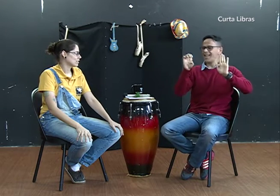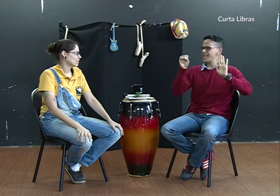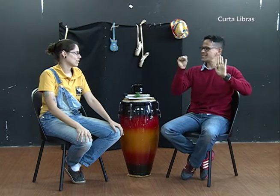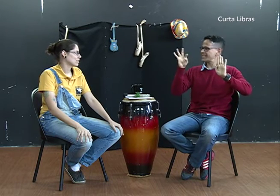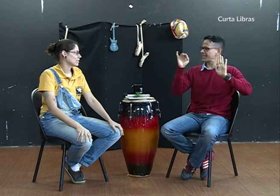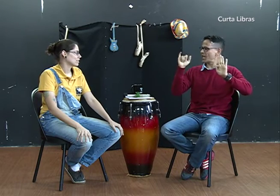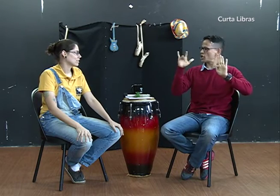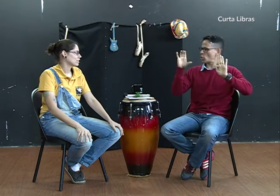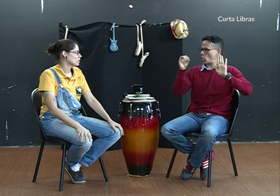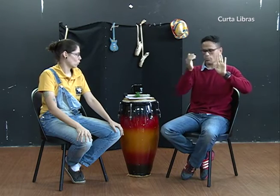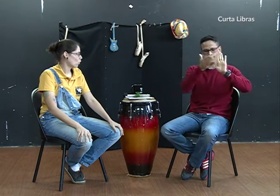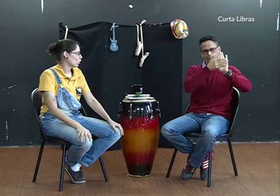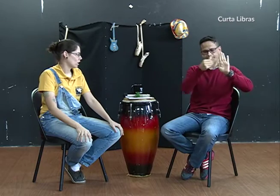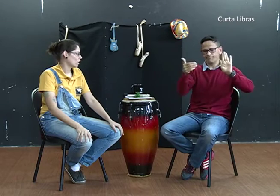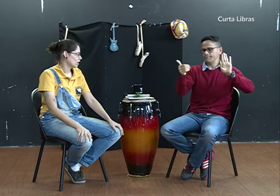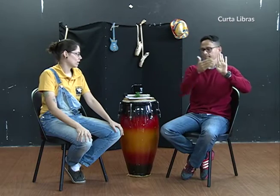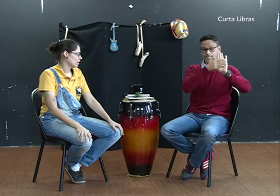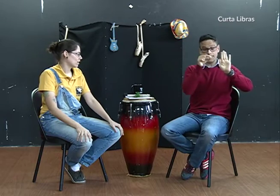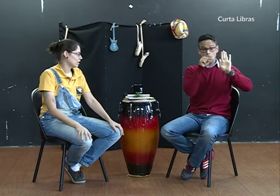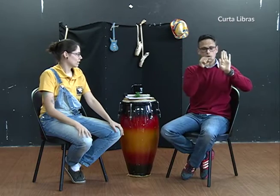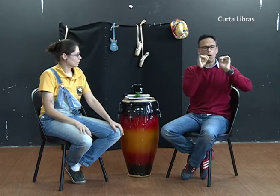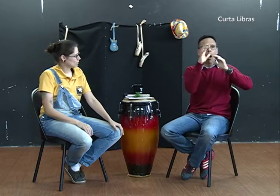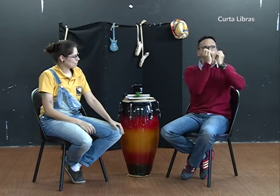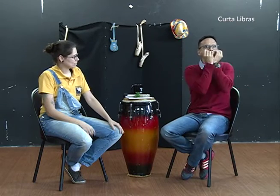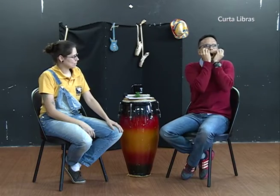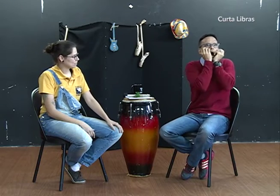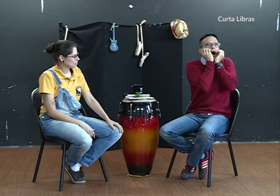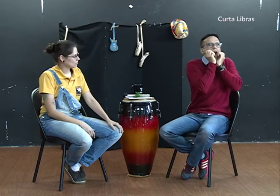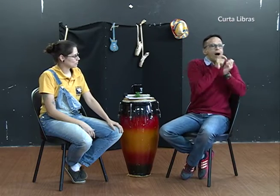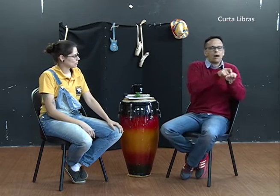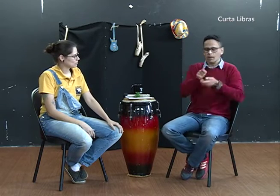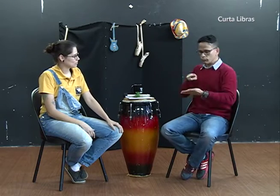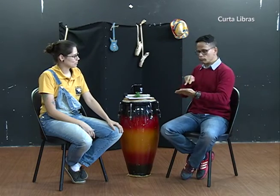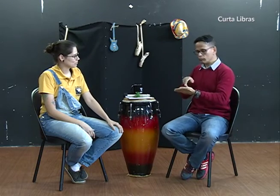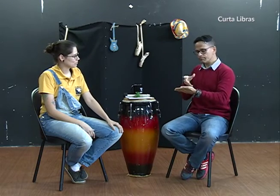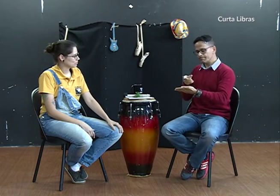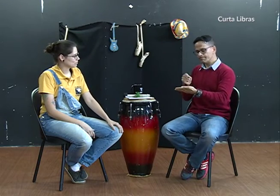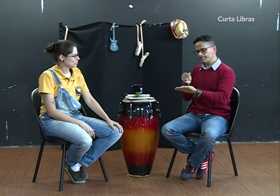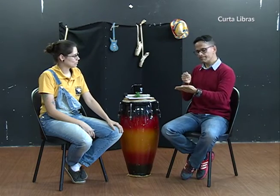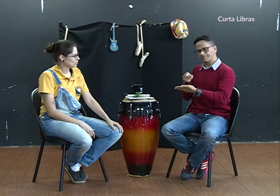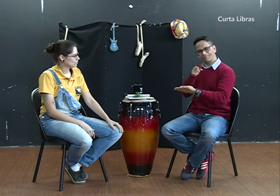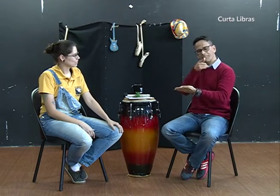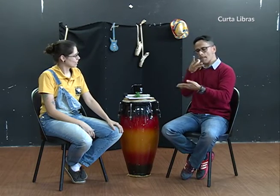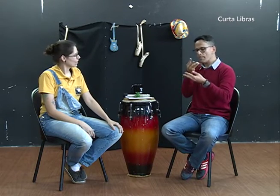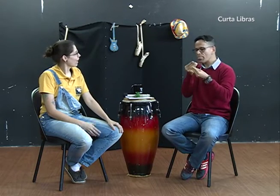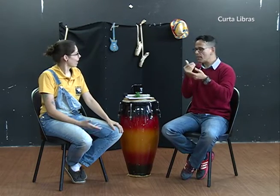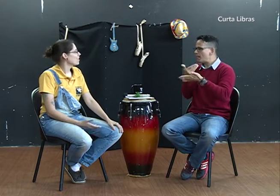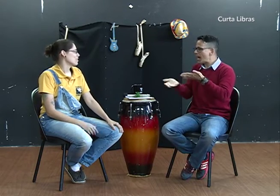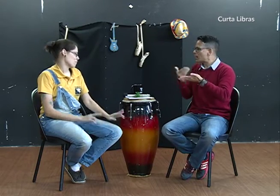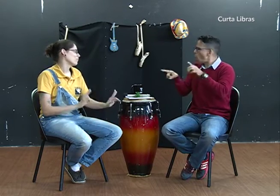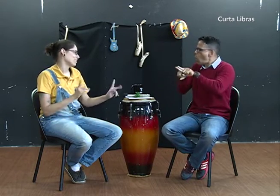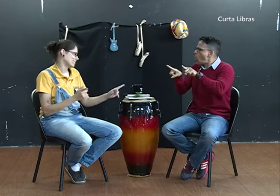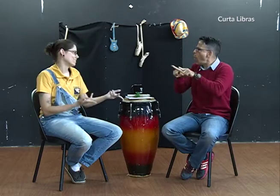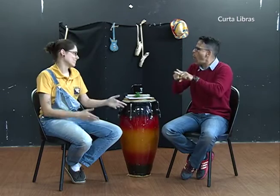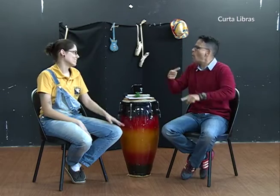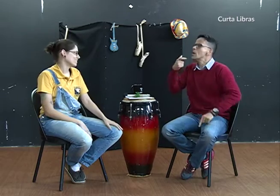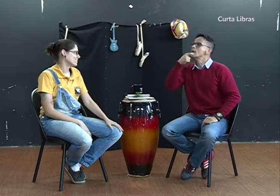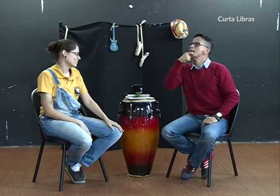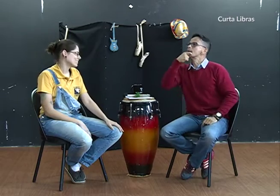outro. Ao tentar registrar esse estilo, em que a emoção é demonstrada em língua de sinais, num registro escrito,